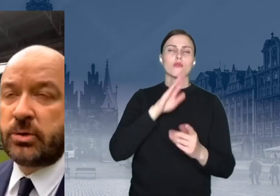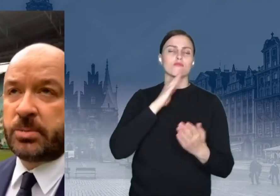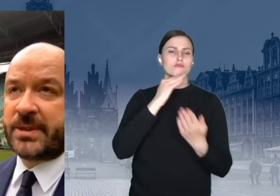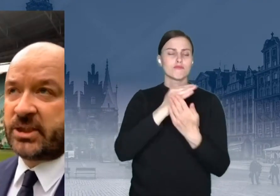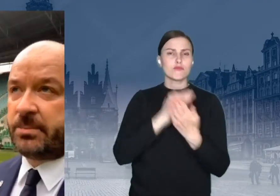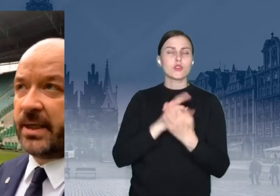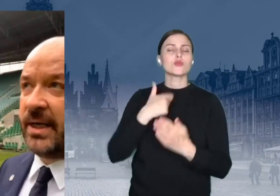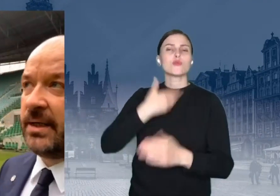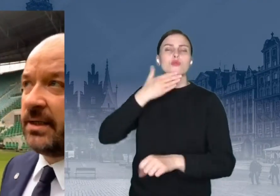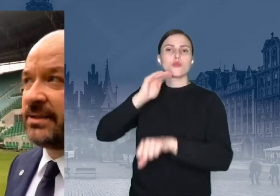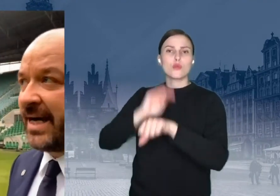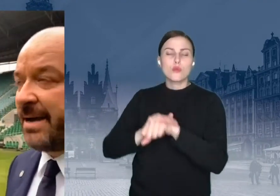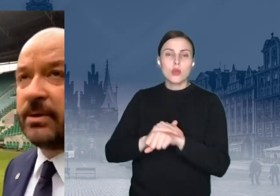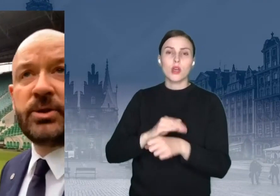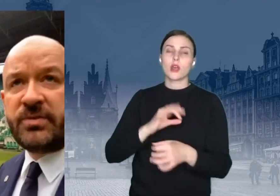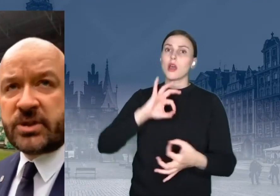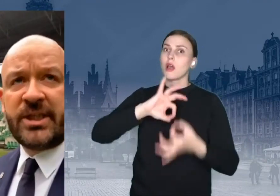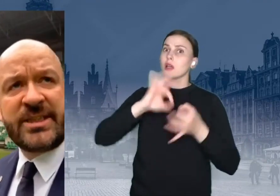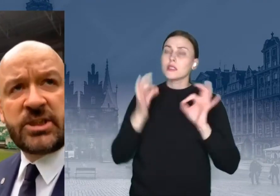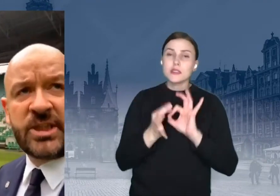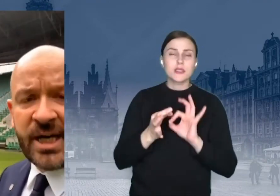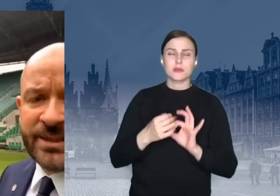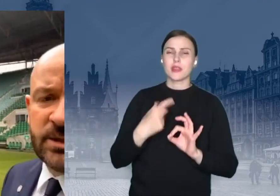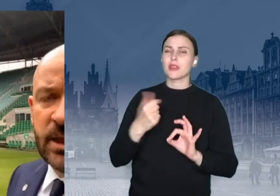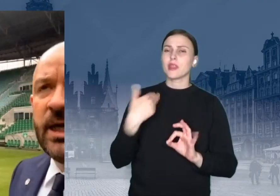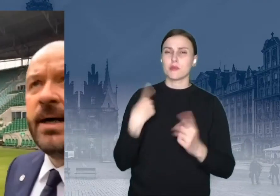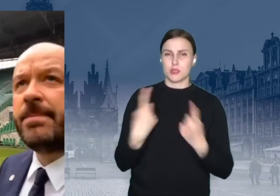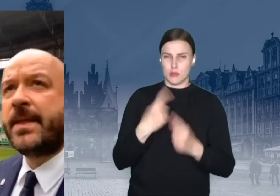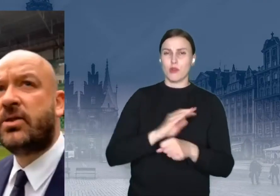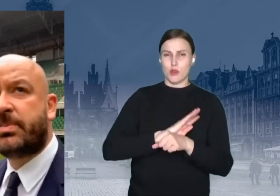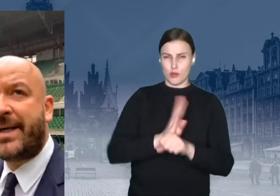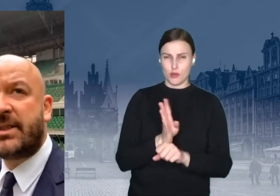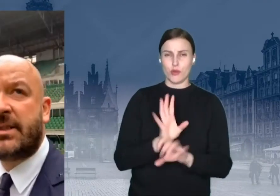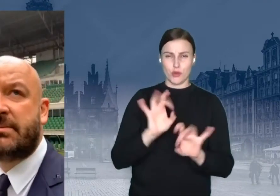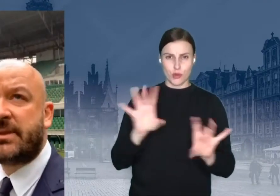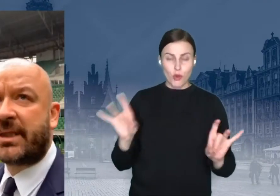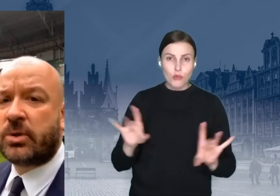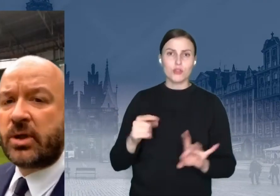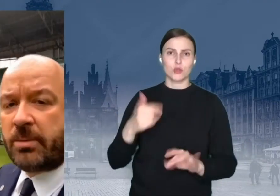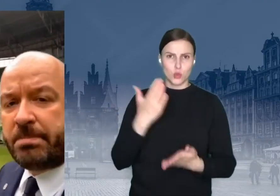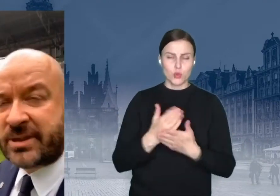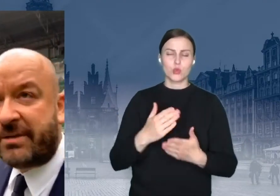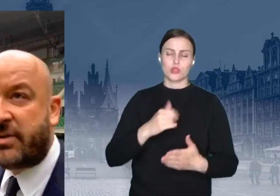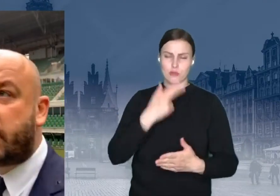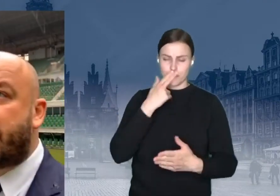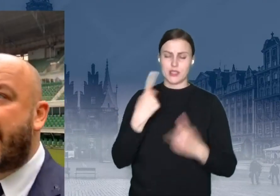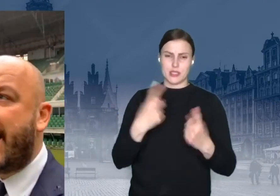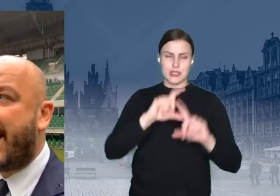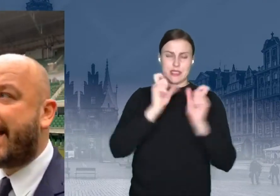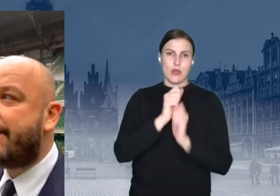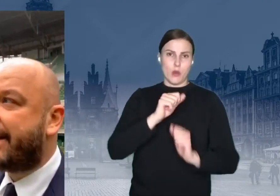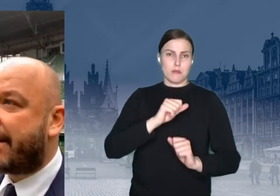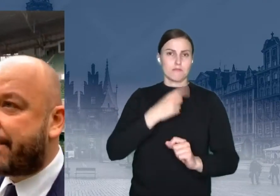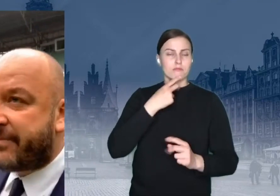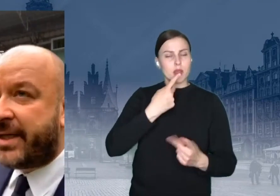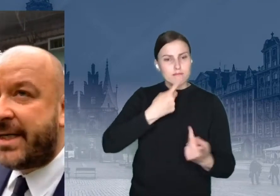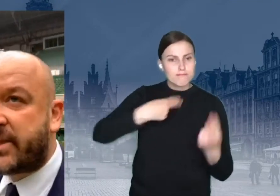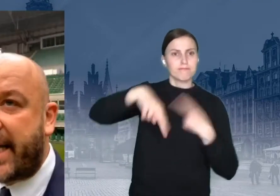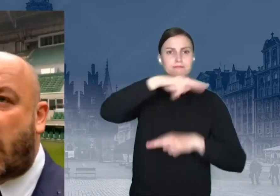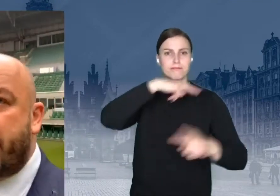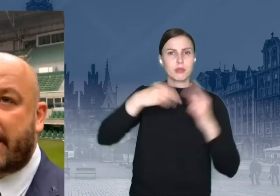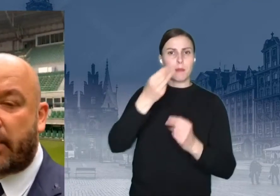ten obiekt już by na siebie zarabiał. Oczywiście jest jeszcze kredyt do spłaty, za który go postawiliśmy, ale